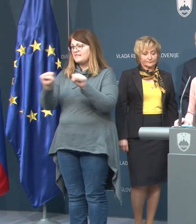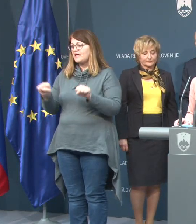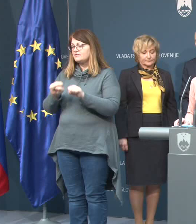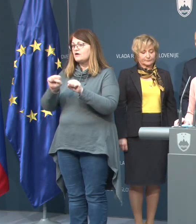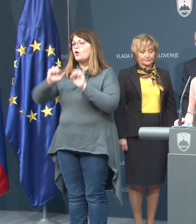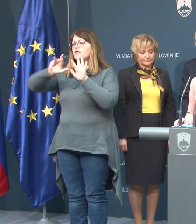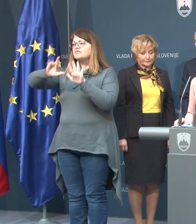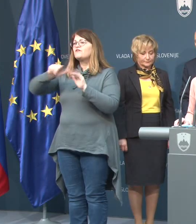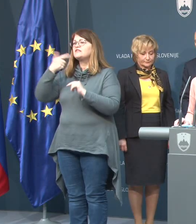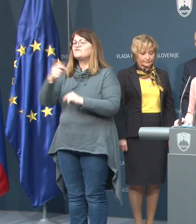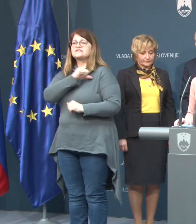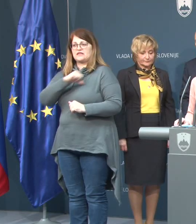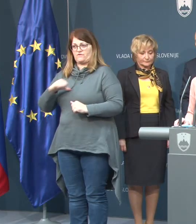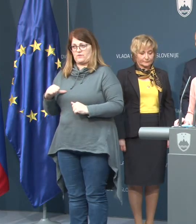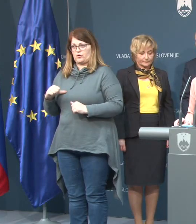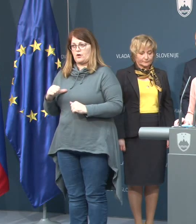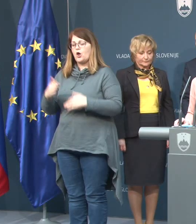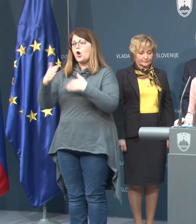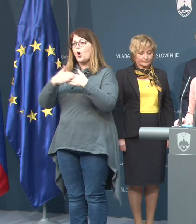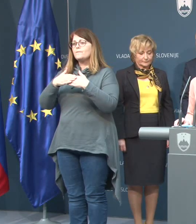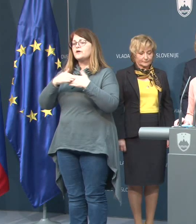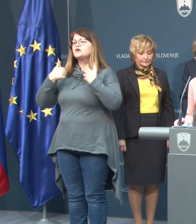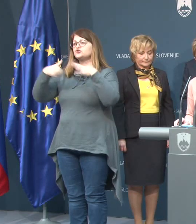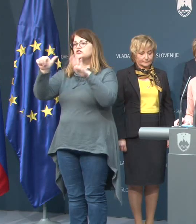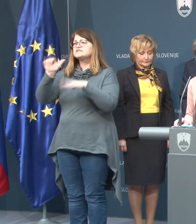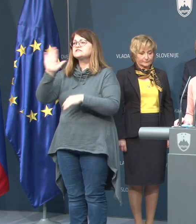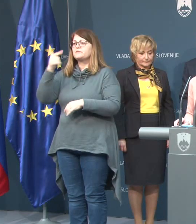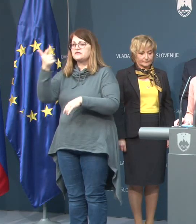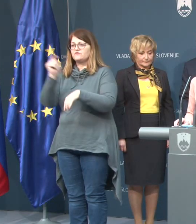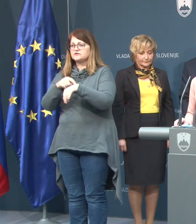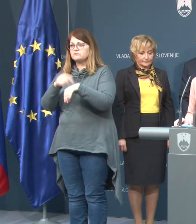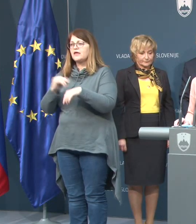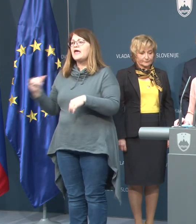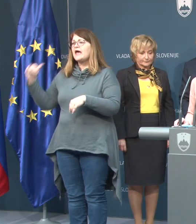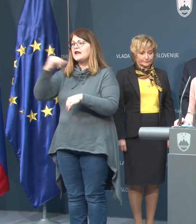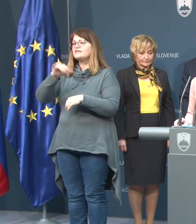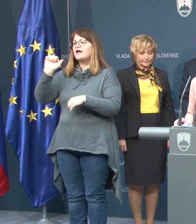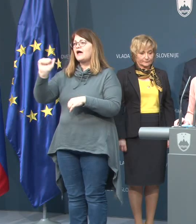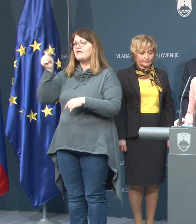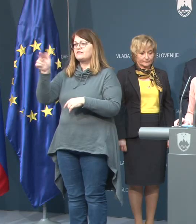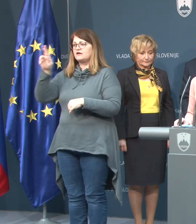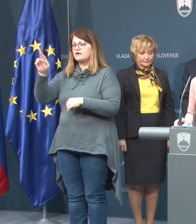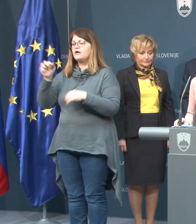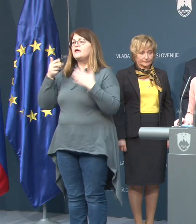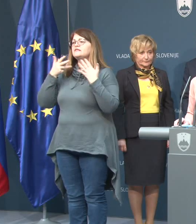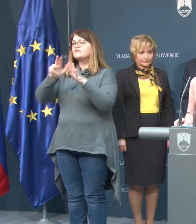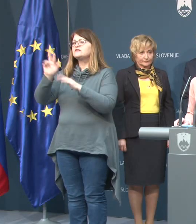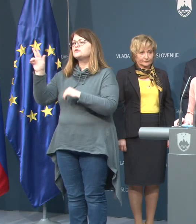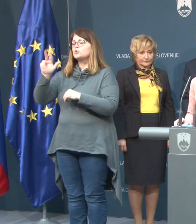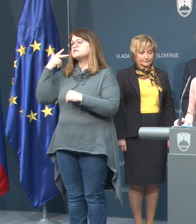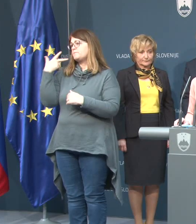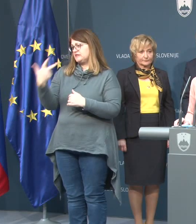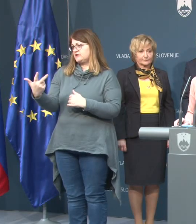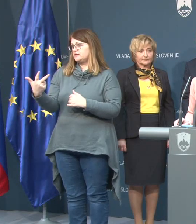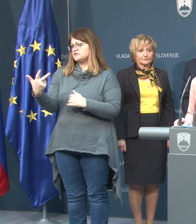29. februarja ob 16.25. z letom ATR 938.